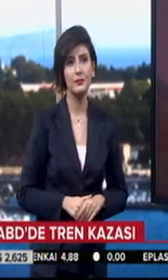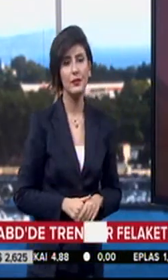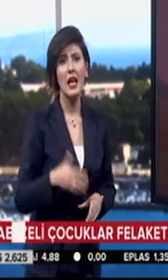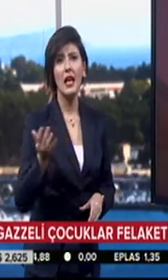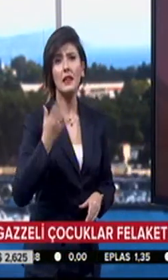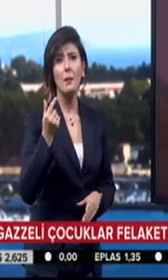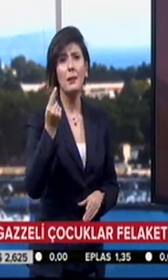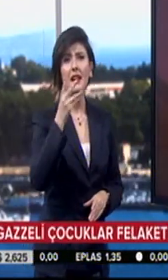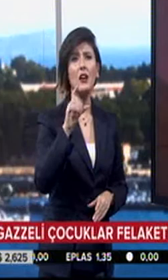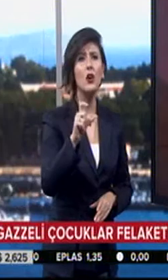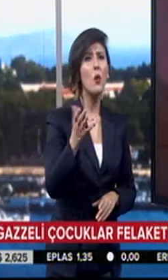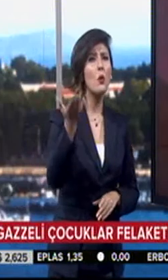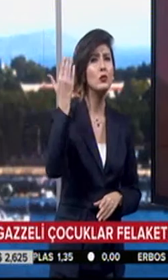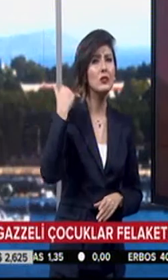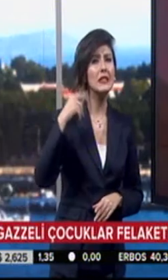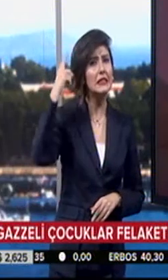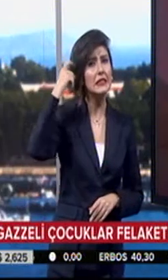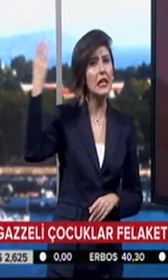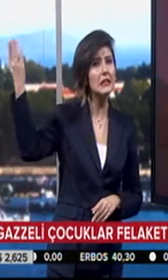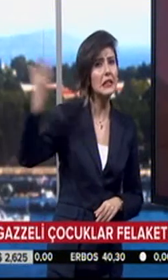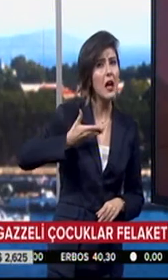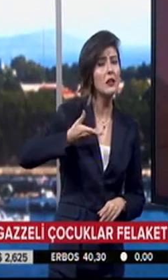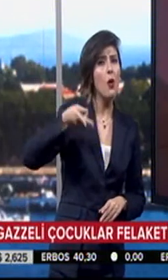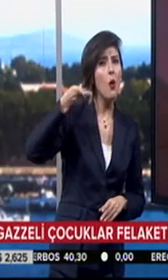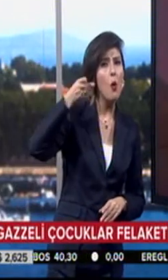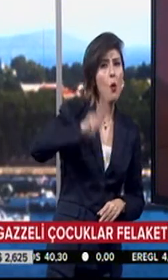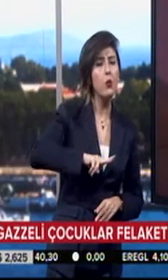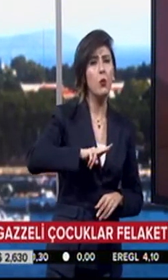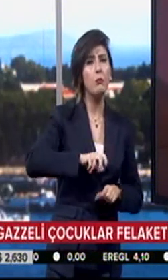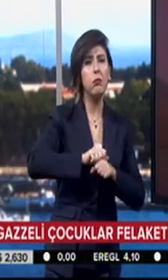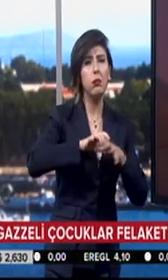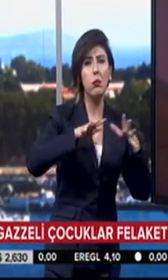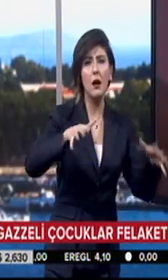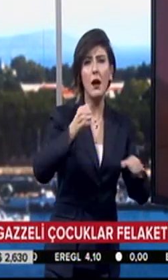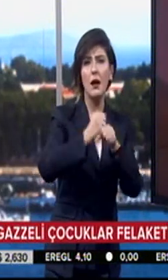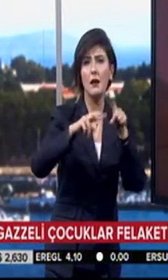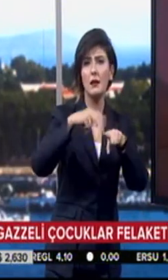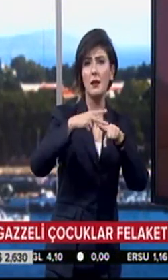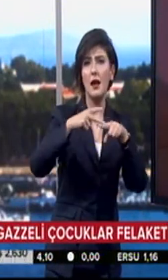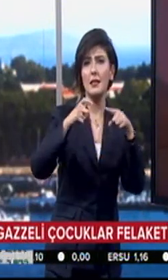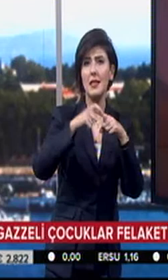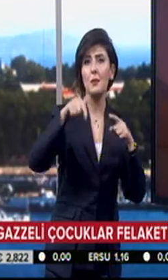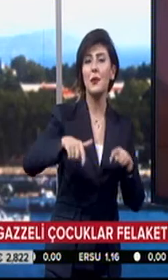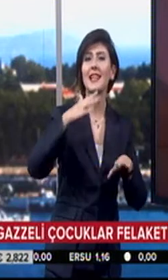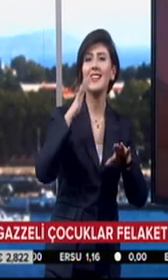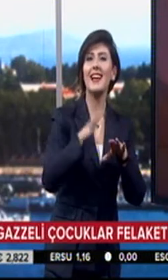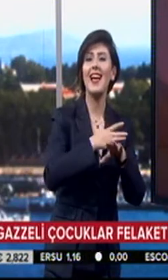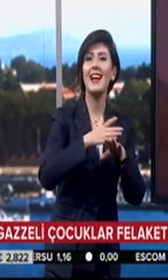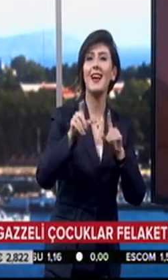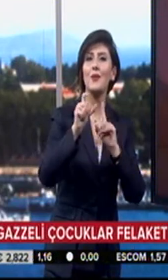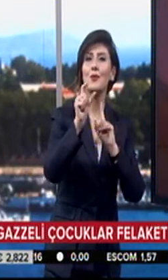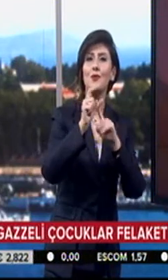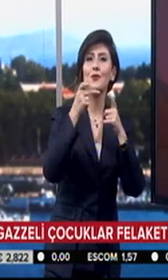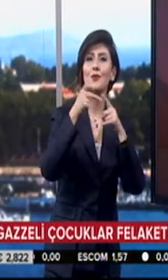Daha birkaç ay öncesinde İsrail saldırılarıyla ölüm yağan Gazze semaları bu kez rengarenk